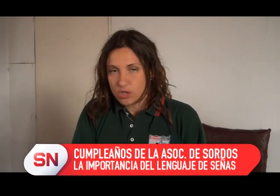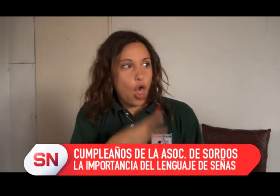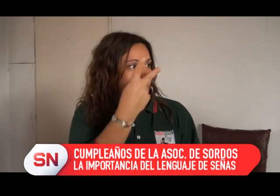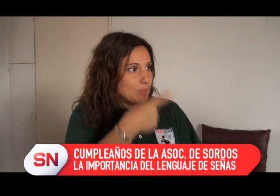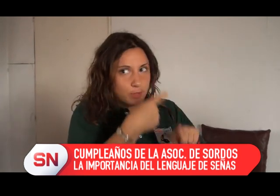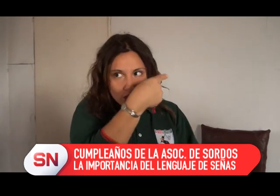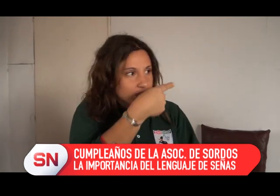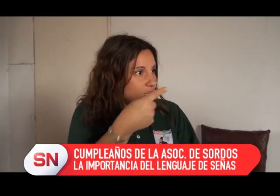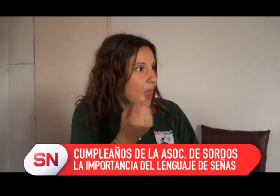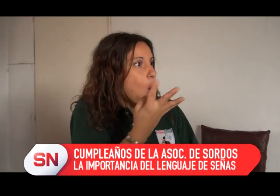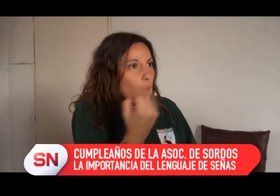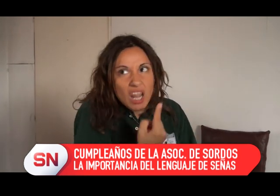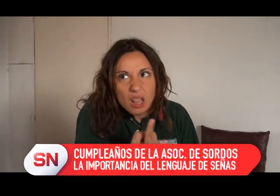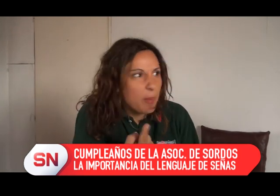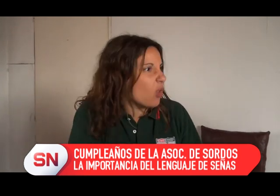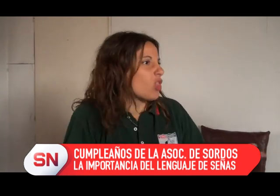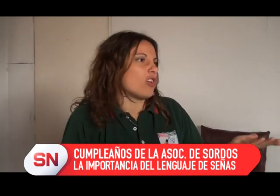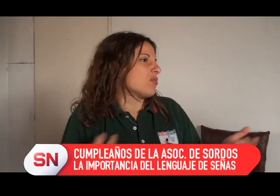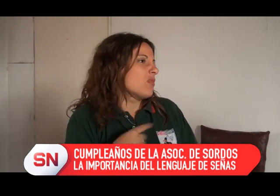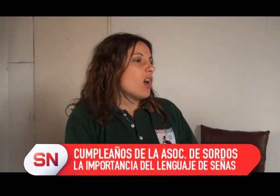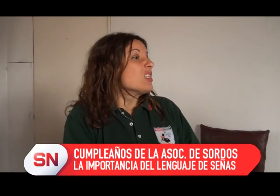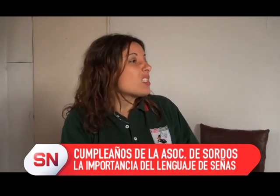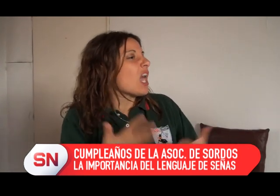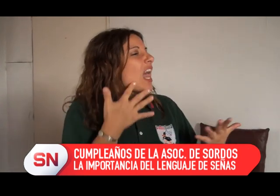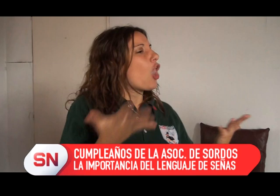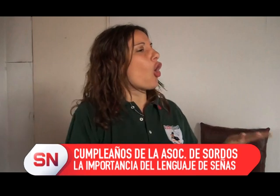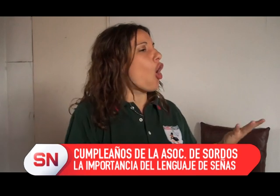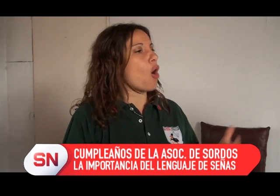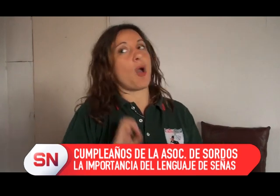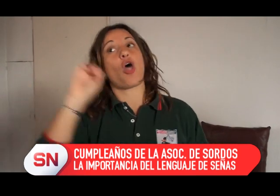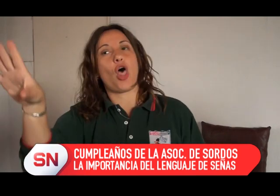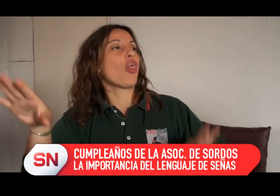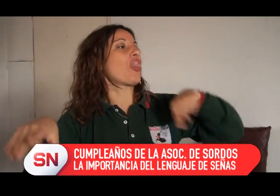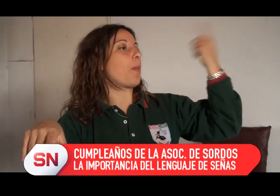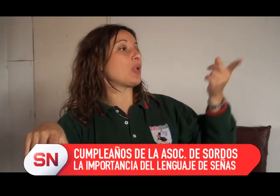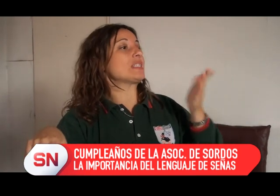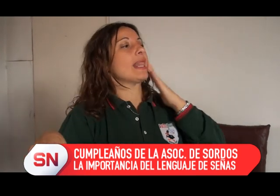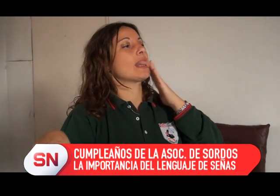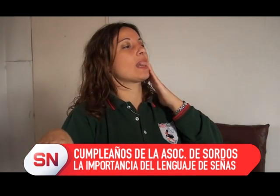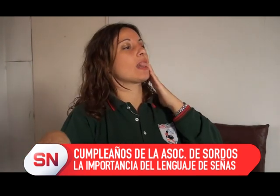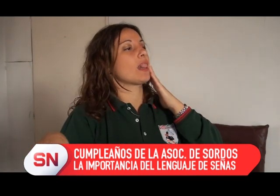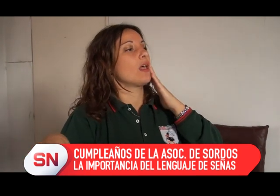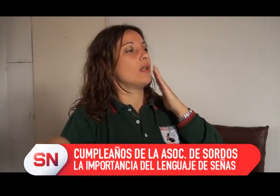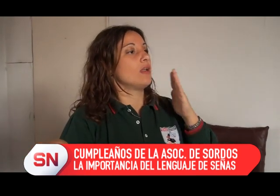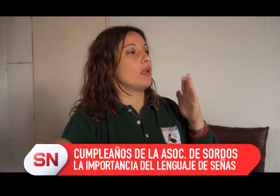común, y dos veces por semana, cuarenta minutos tiene una...